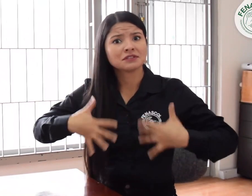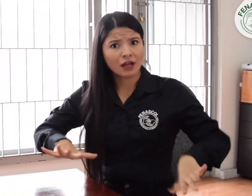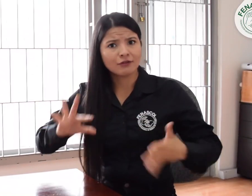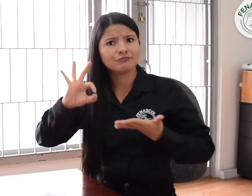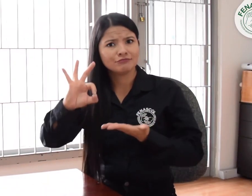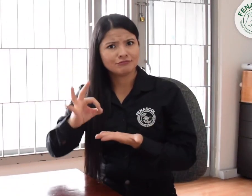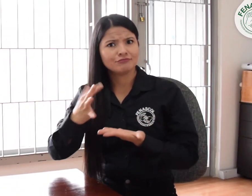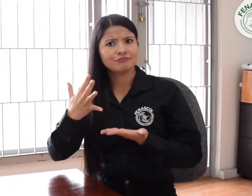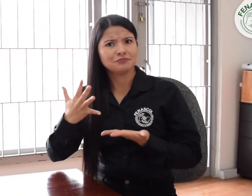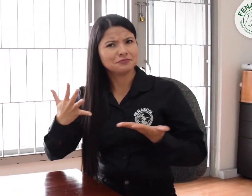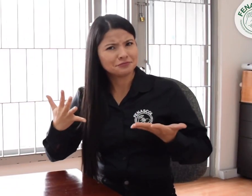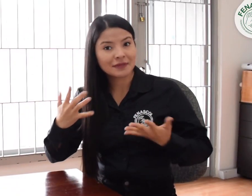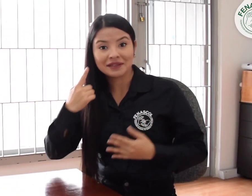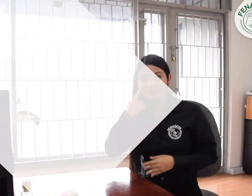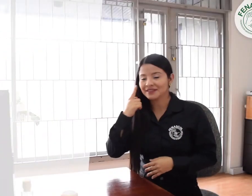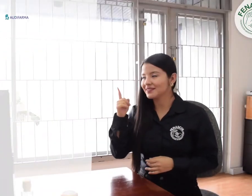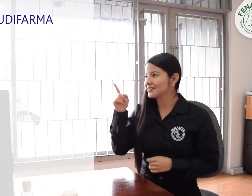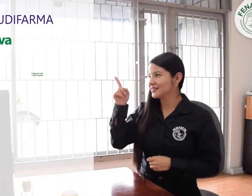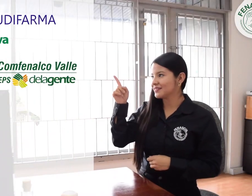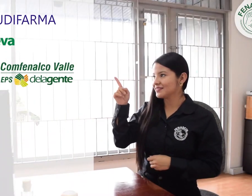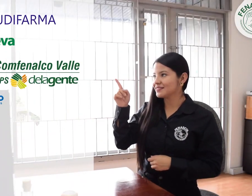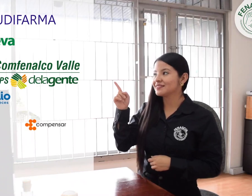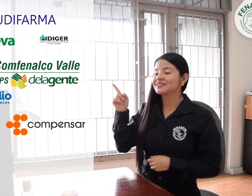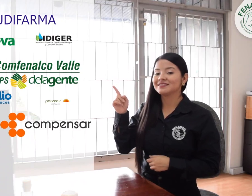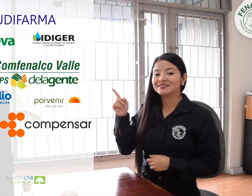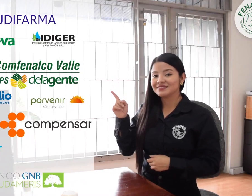Estas entidades ya cuentan con Servir.